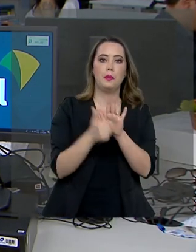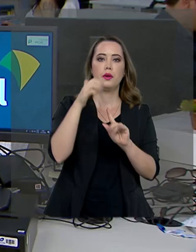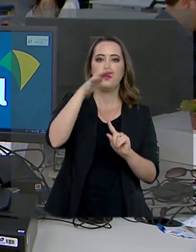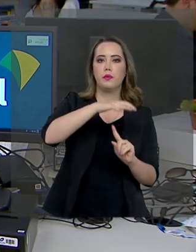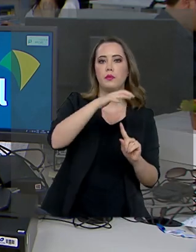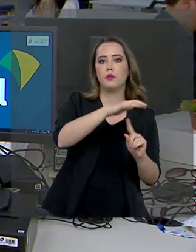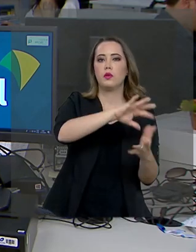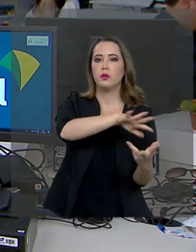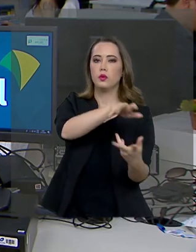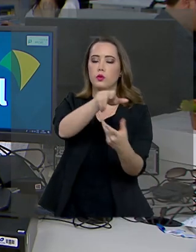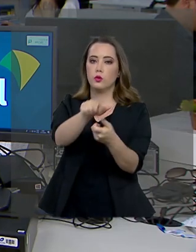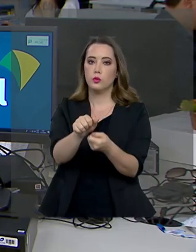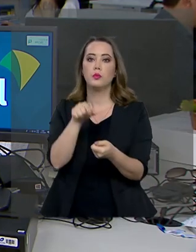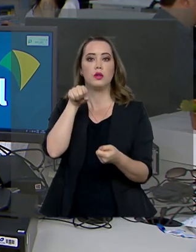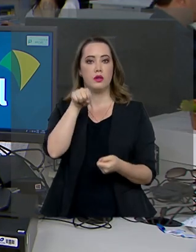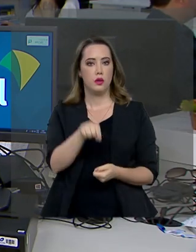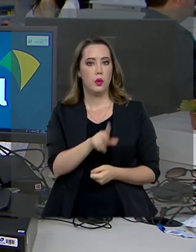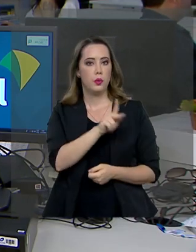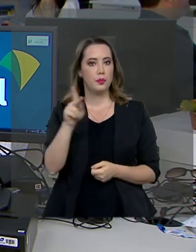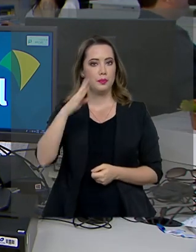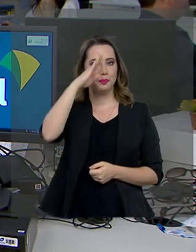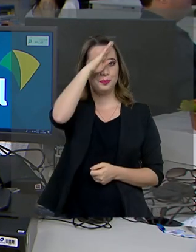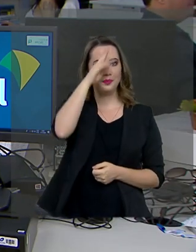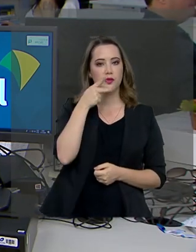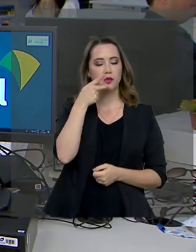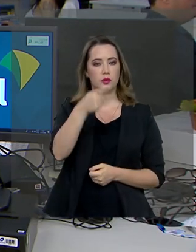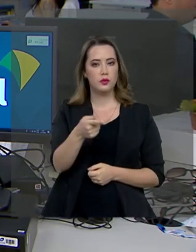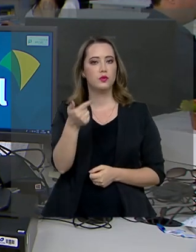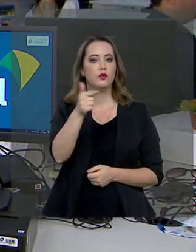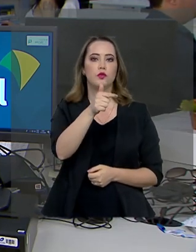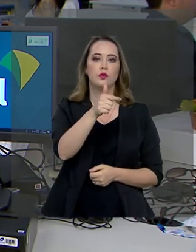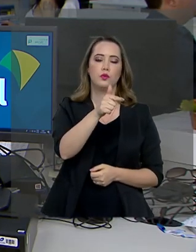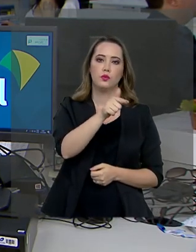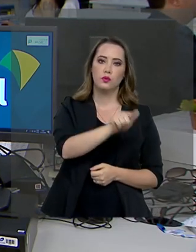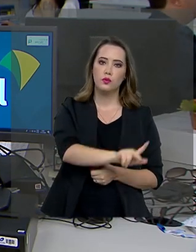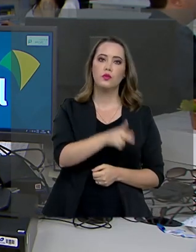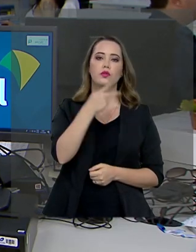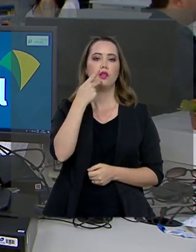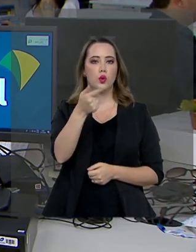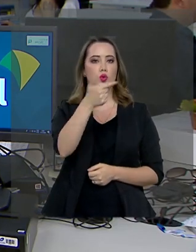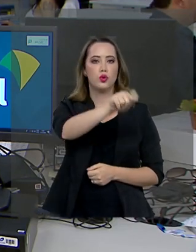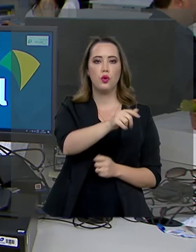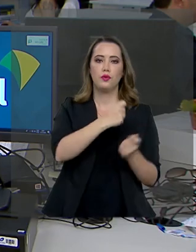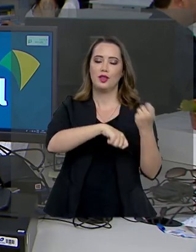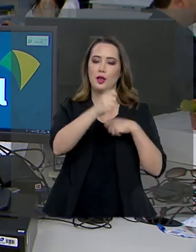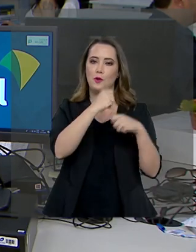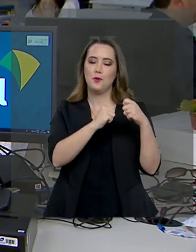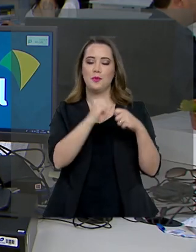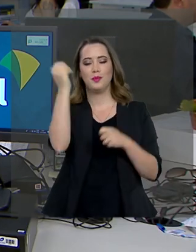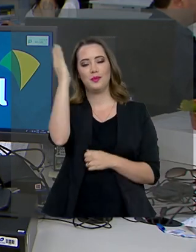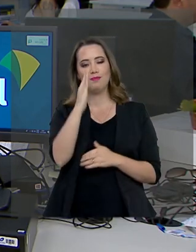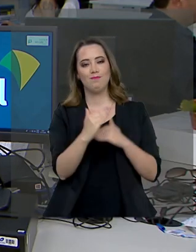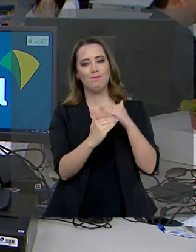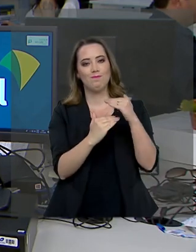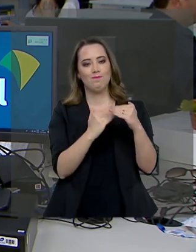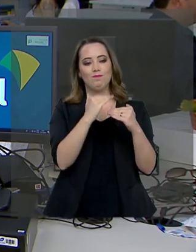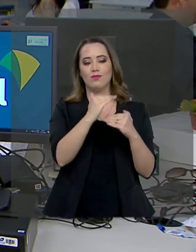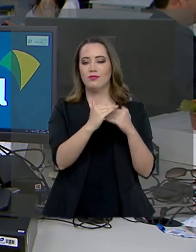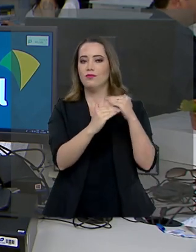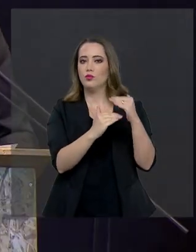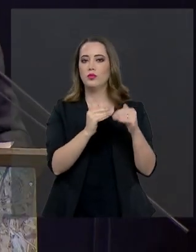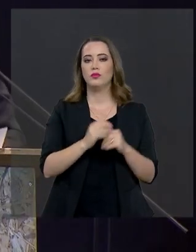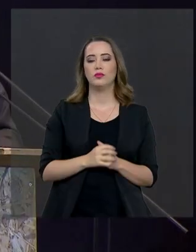sustentabilidade de Manaus, o presidente Jair Bolsonaro voltou a falar sobre a retomada da economia brasileira.